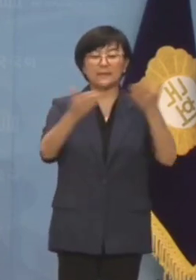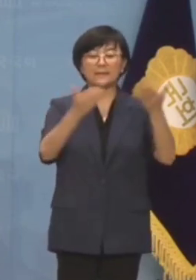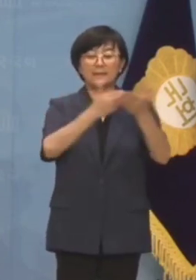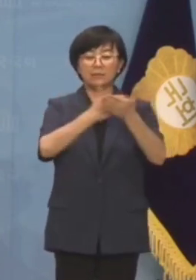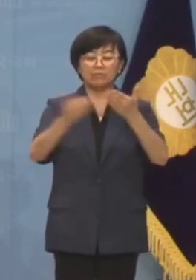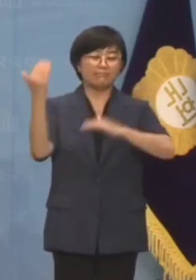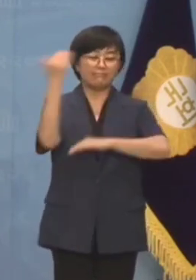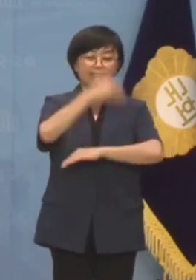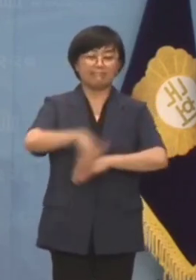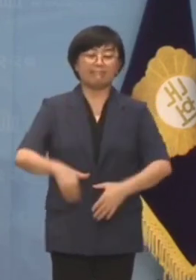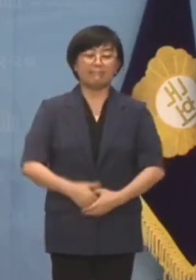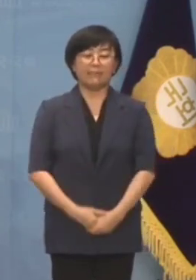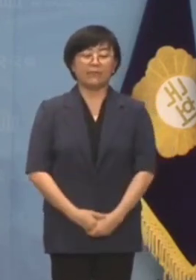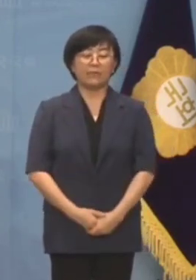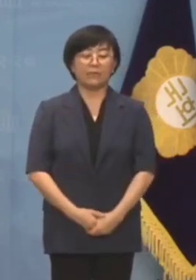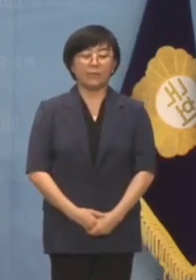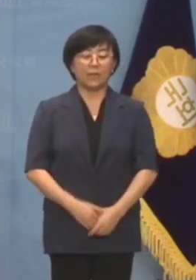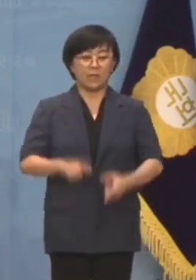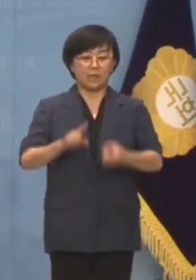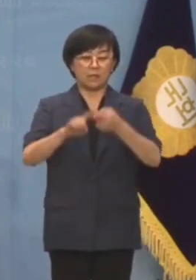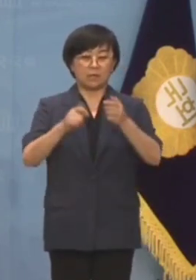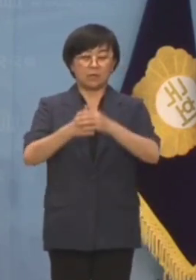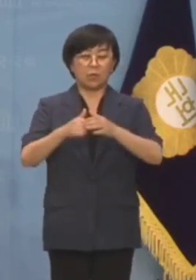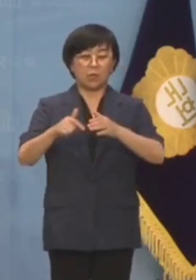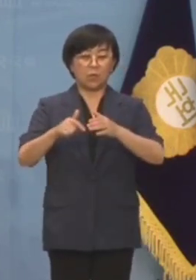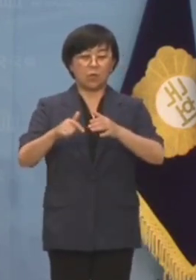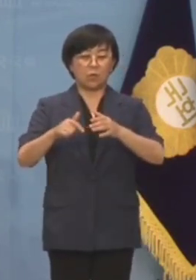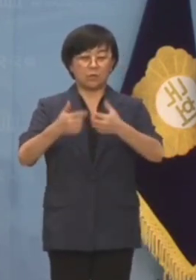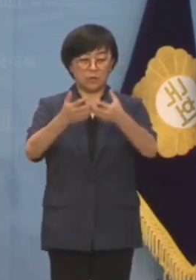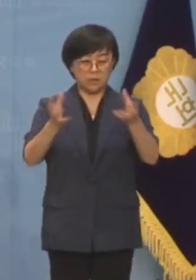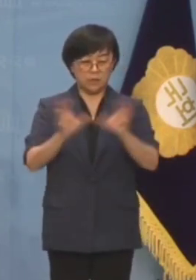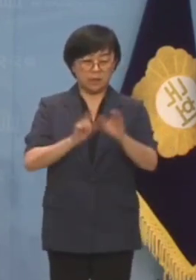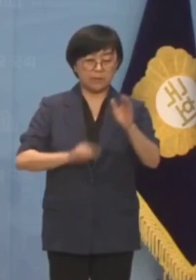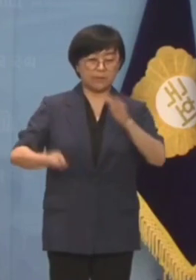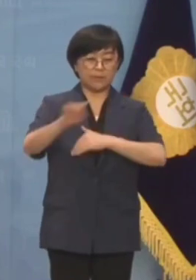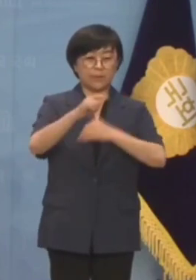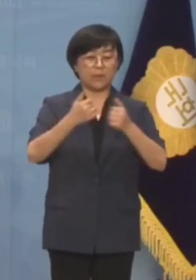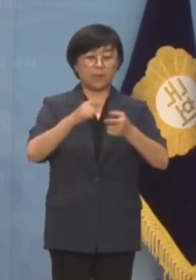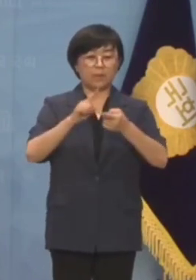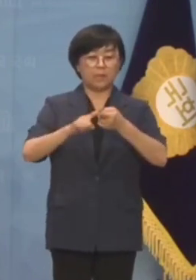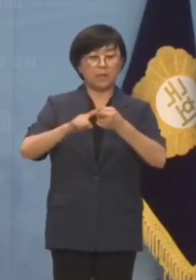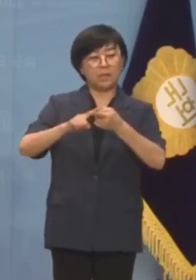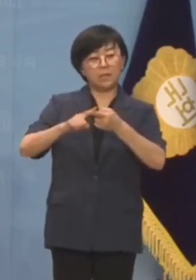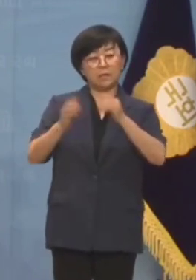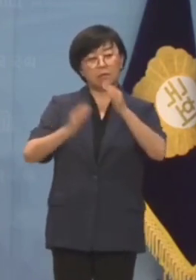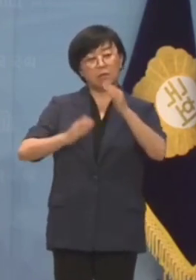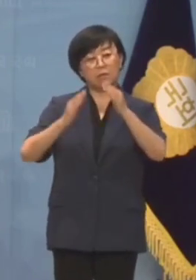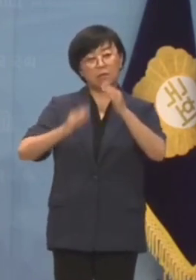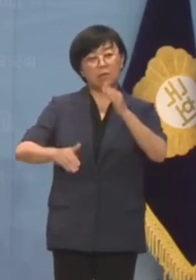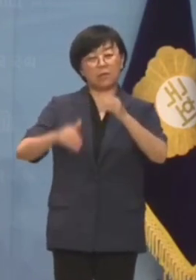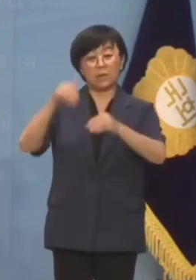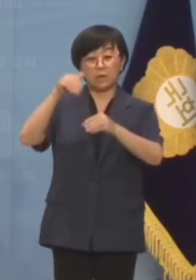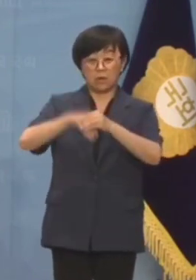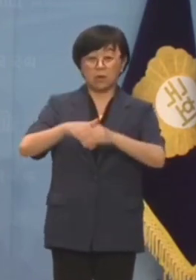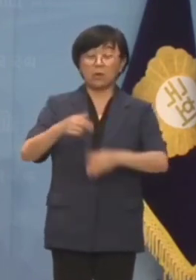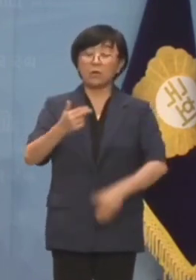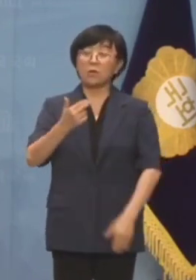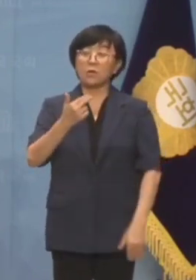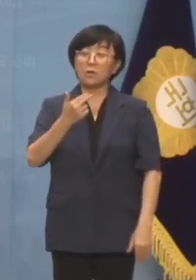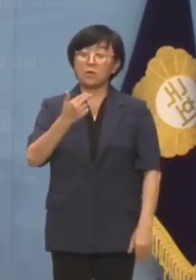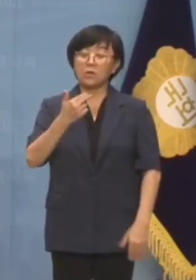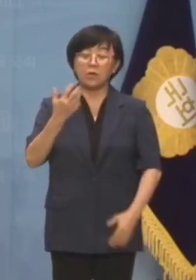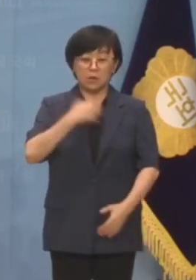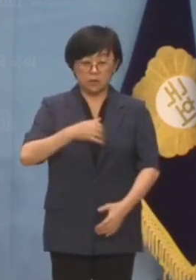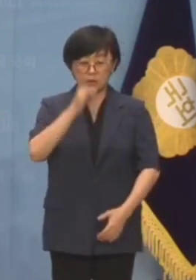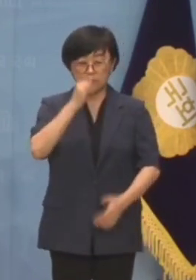있었습니까? 관제대모를 넘어 관변단체를 앞세운 관권선거를 걱정하지 않을 수 없습니다.